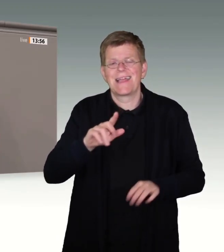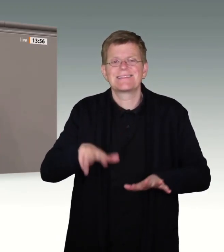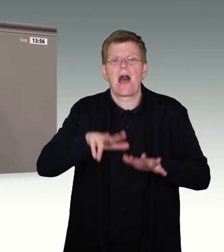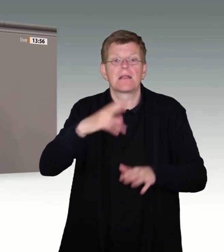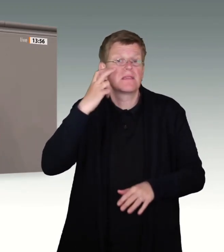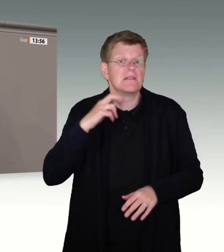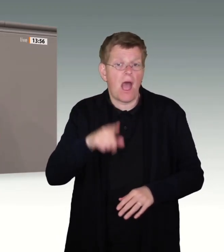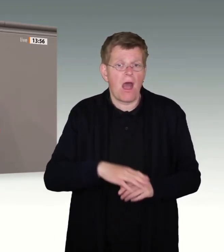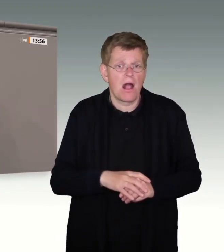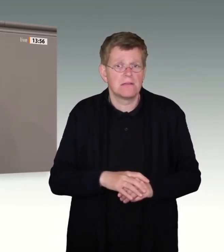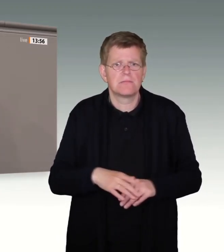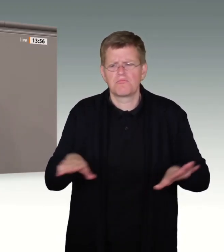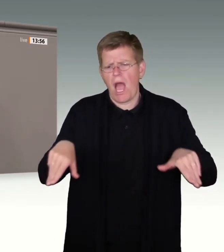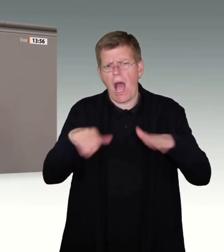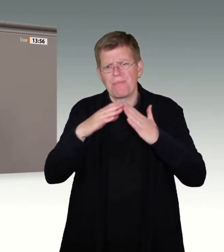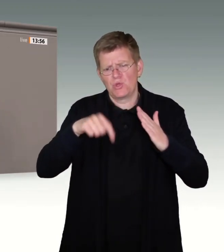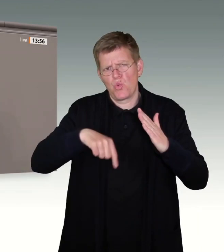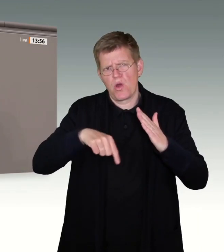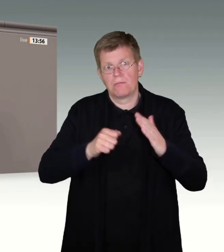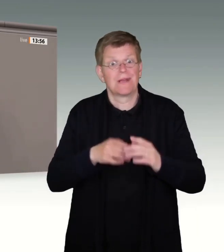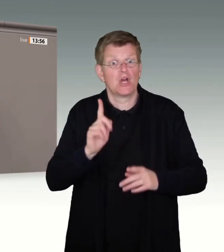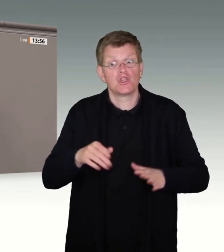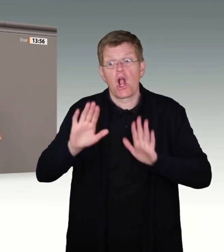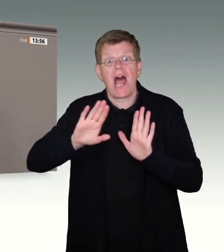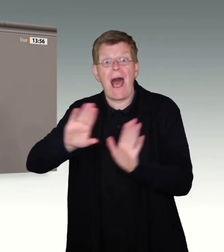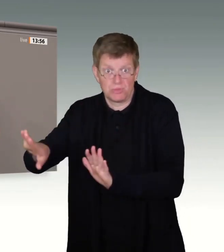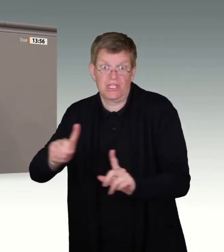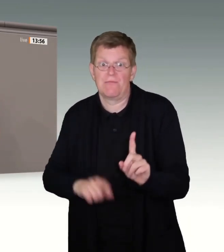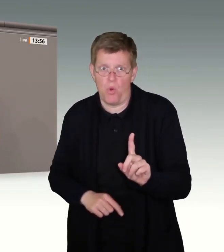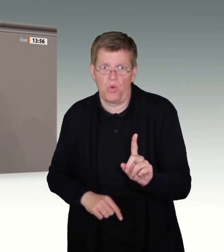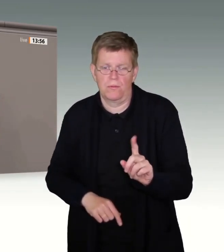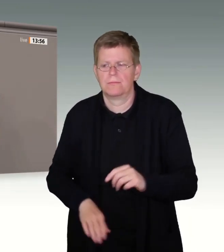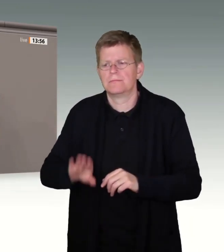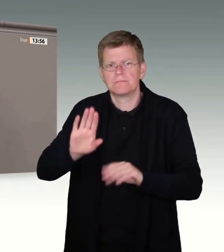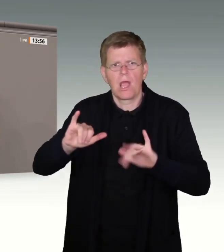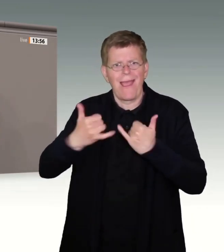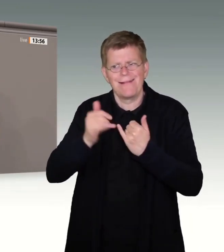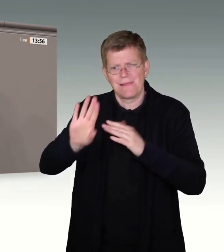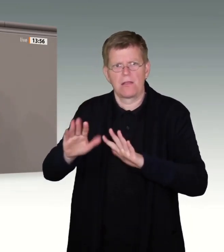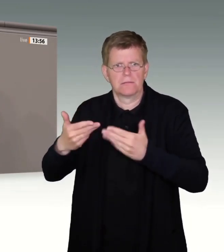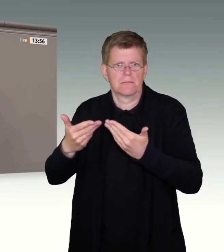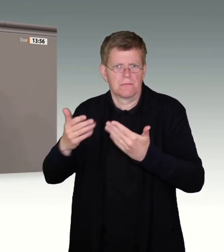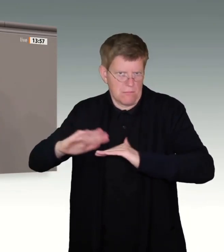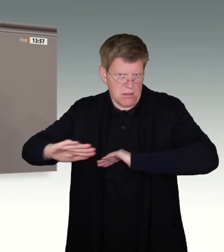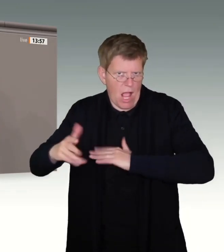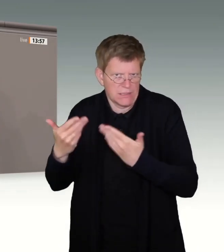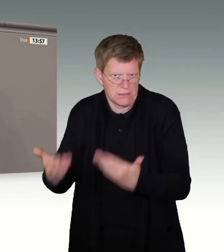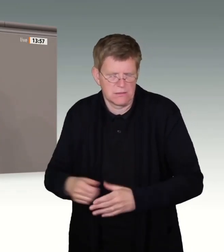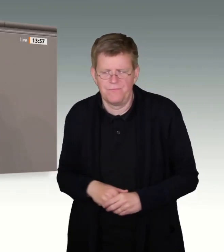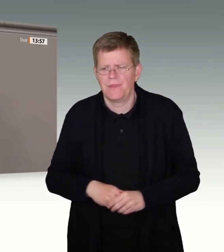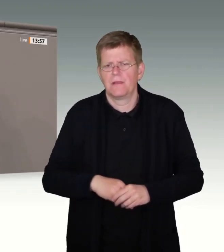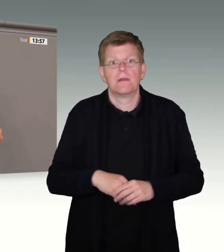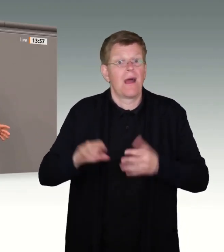seinem Abitur stand, sollte er abgeschoben werden. In das Land seiner Eltern, getrennt von seinen Eltern und